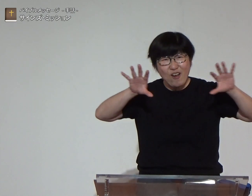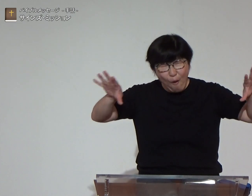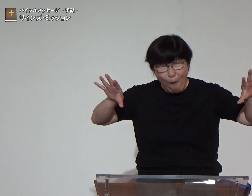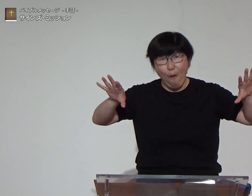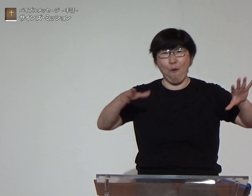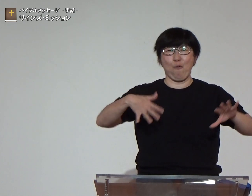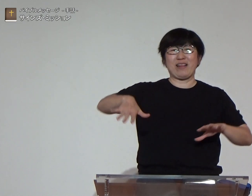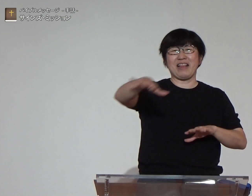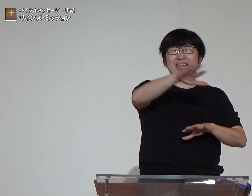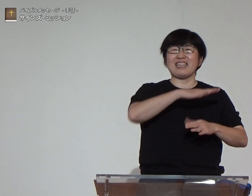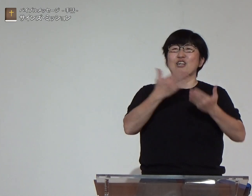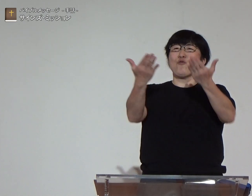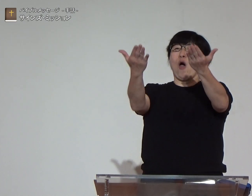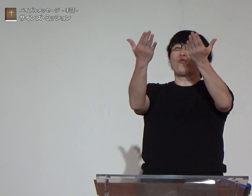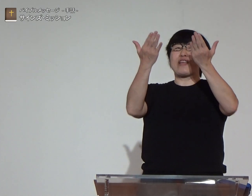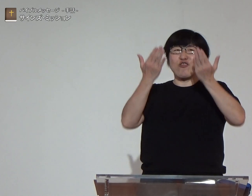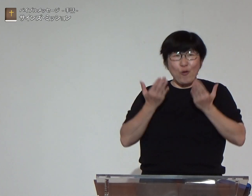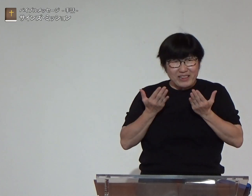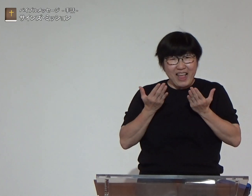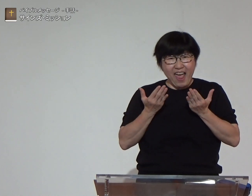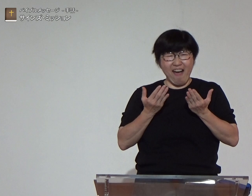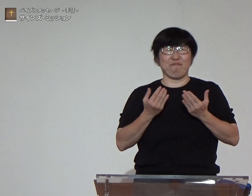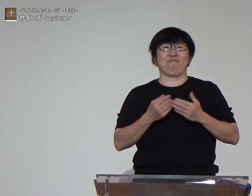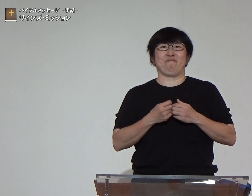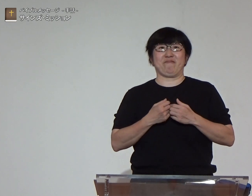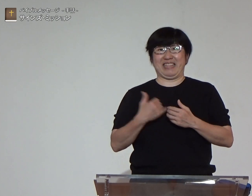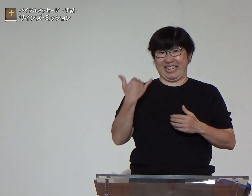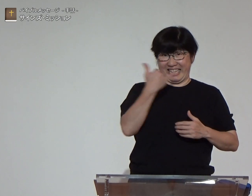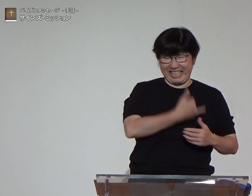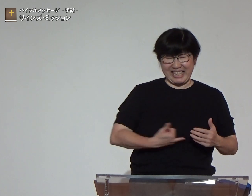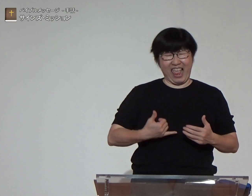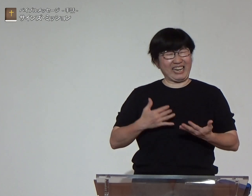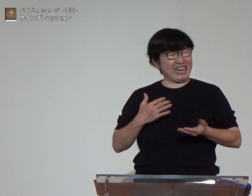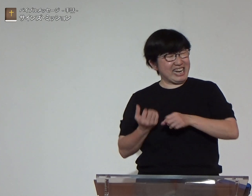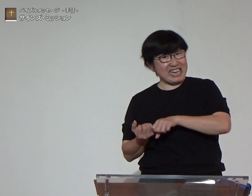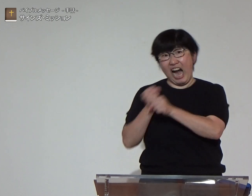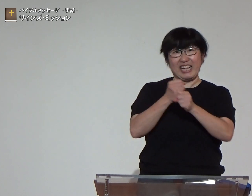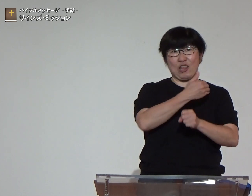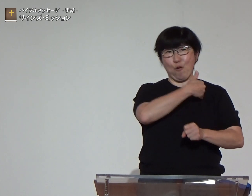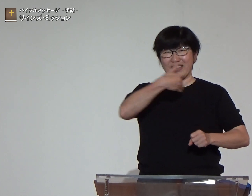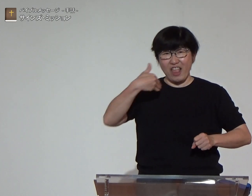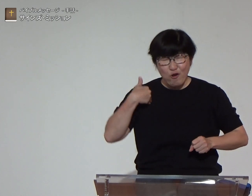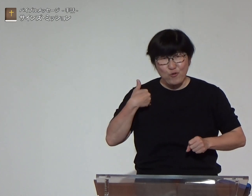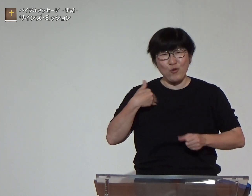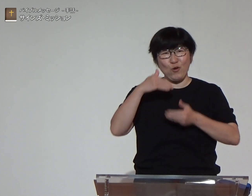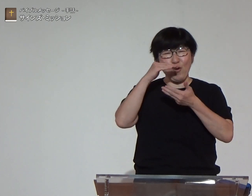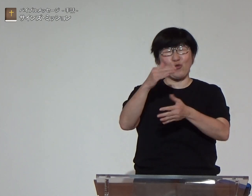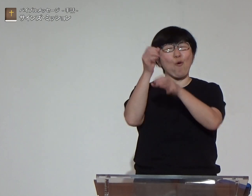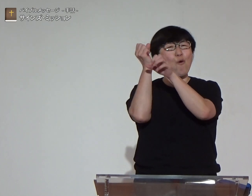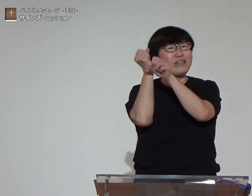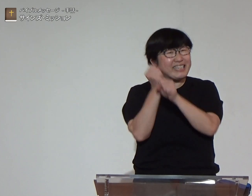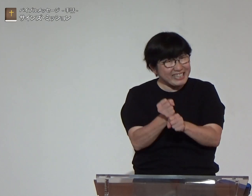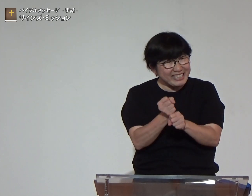この福音を受け取って人生がやり直せることを信じて